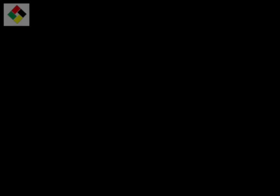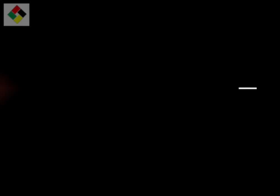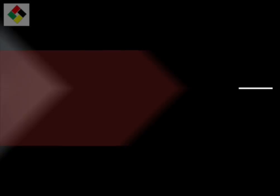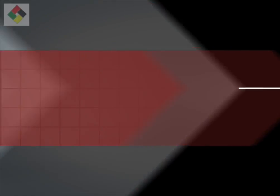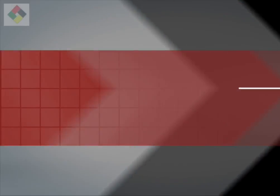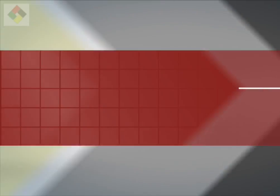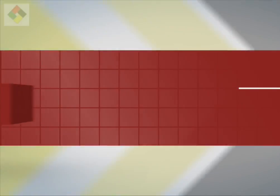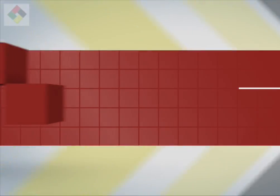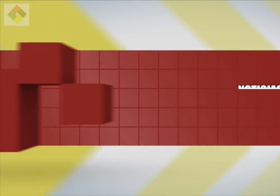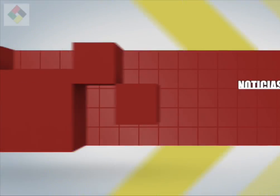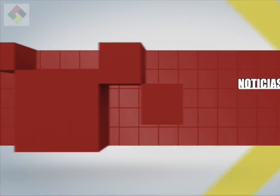emprego.